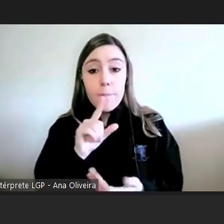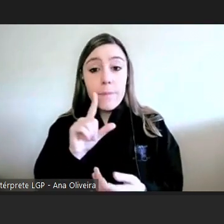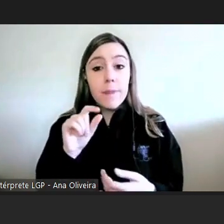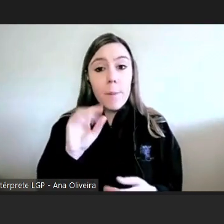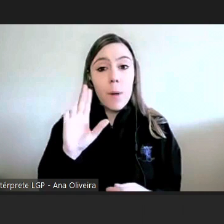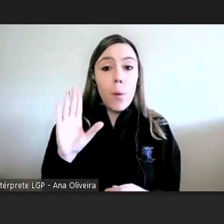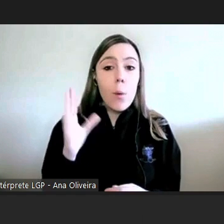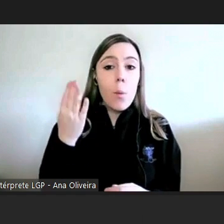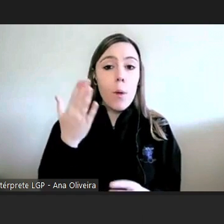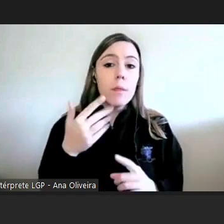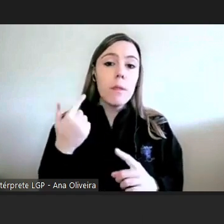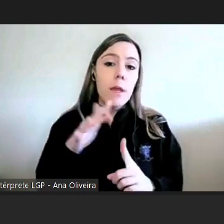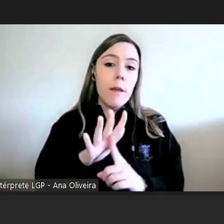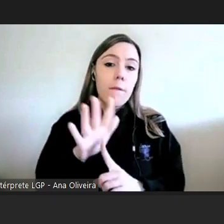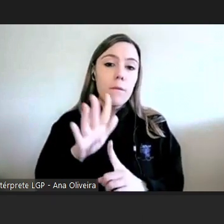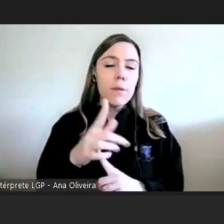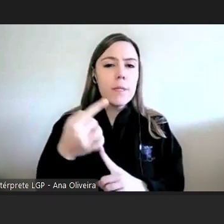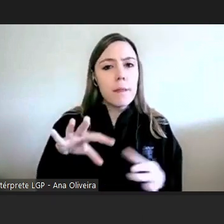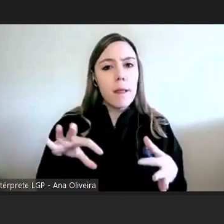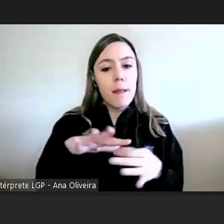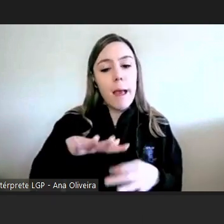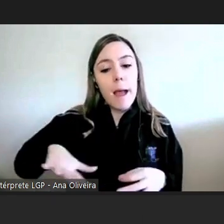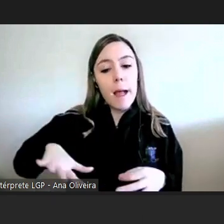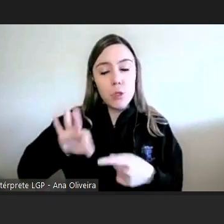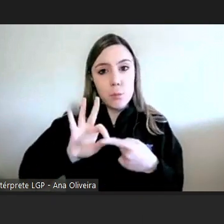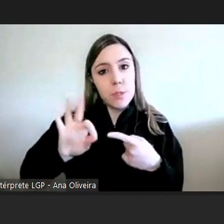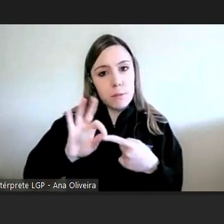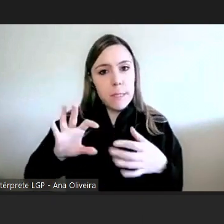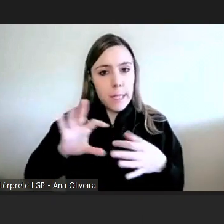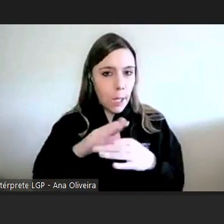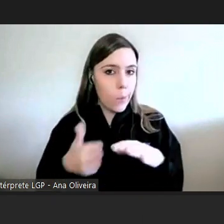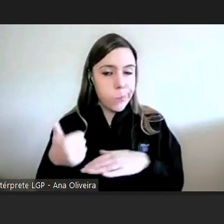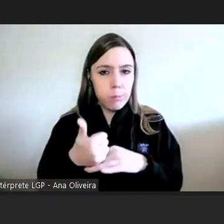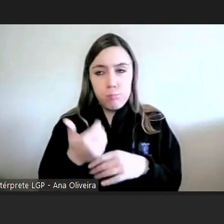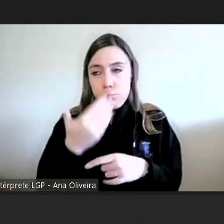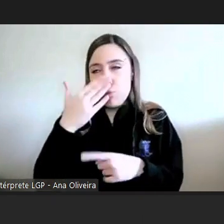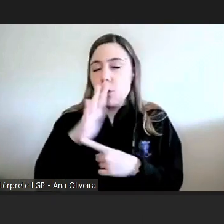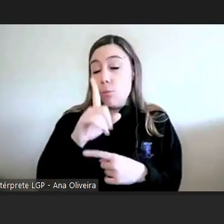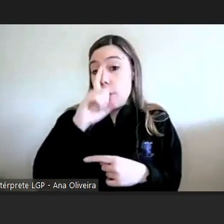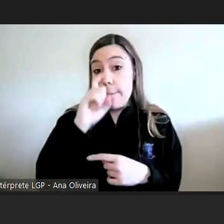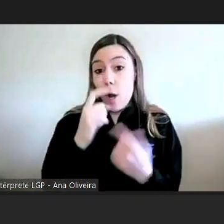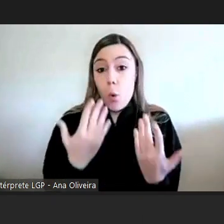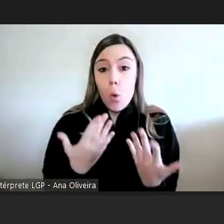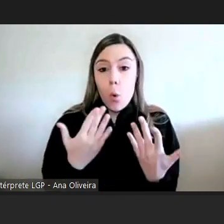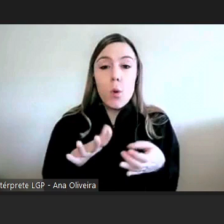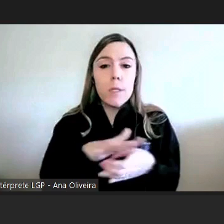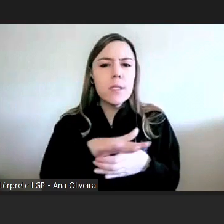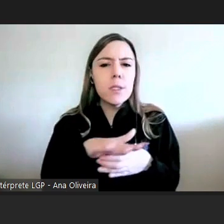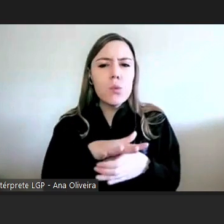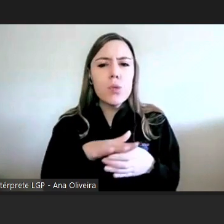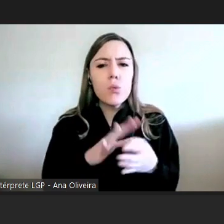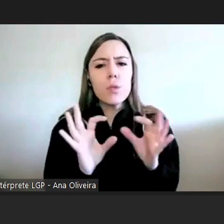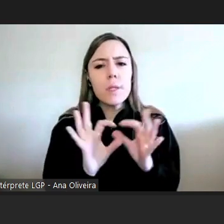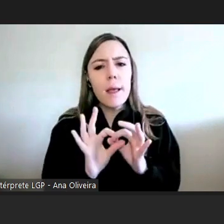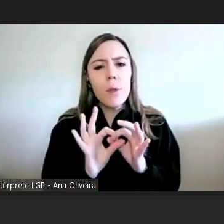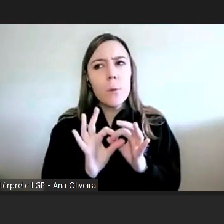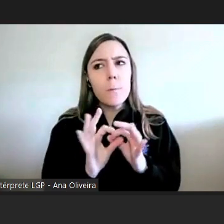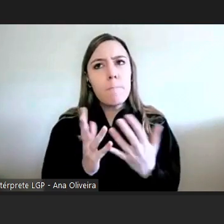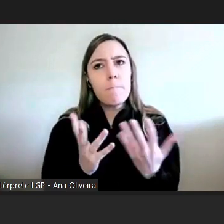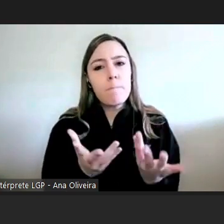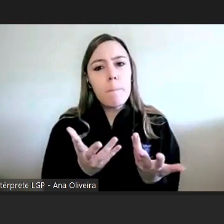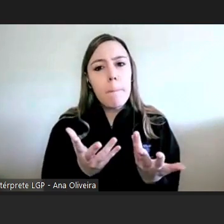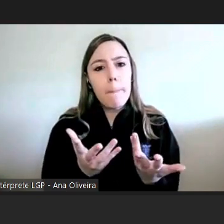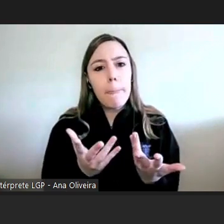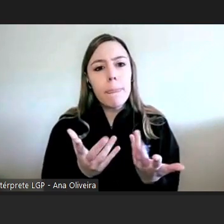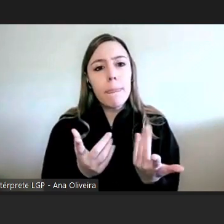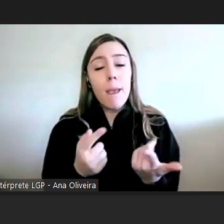áreas de atuação muito particulares da Provedoria estou-me a lembrar por exemplo das situações relativas aos internamentos